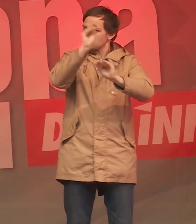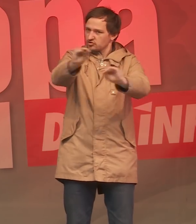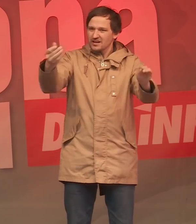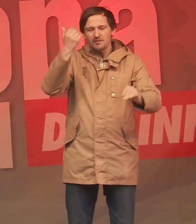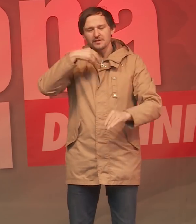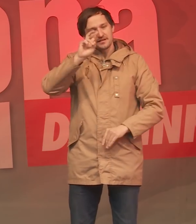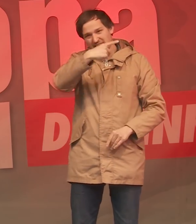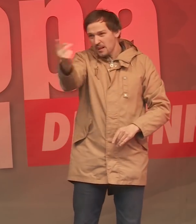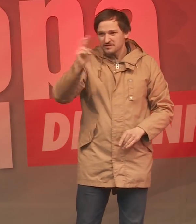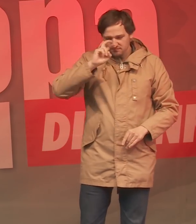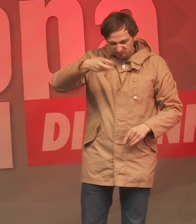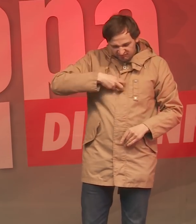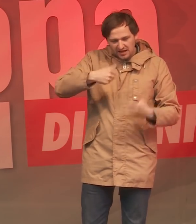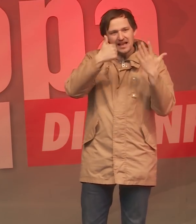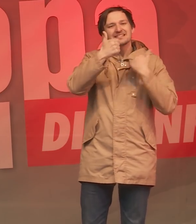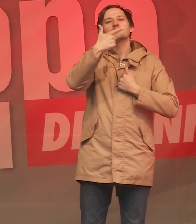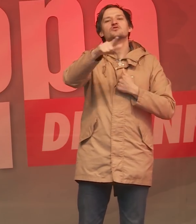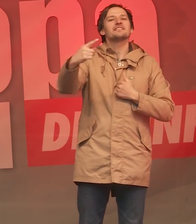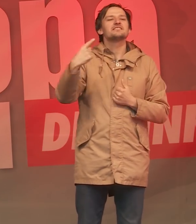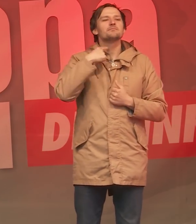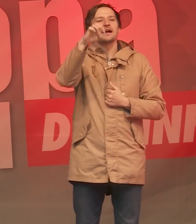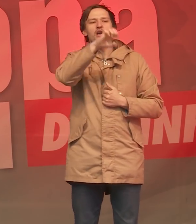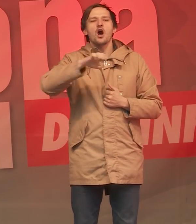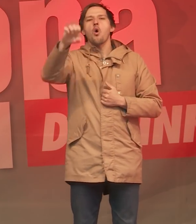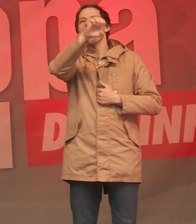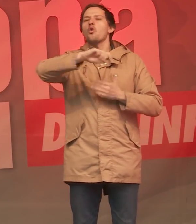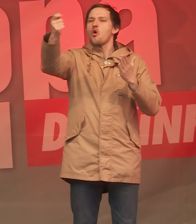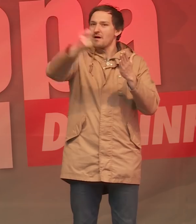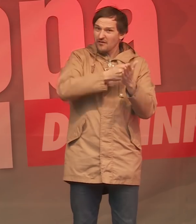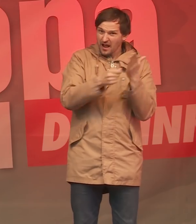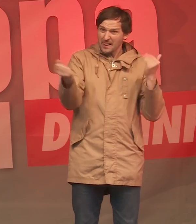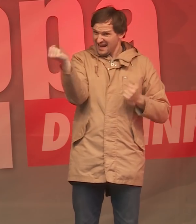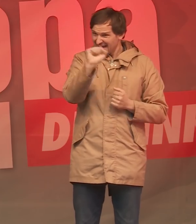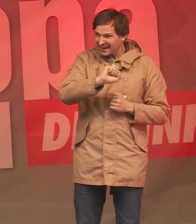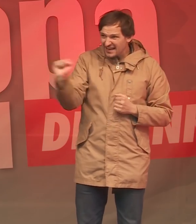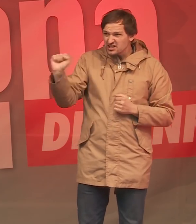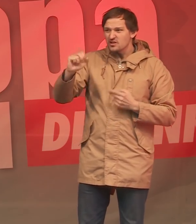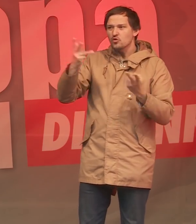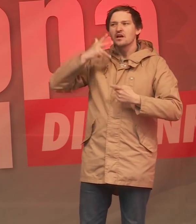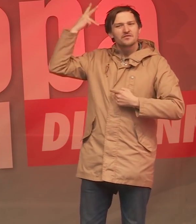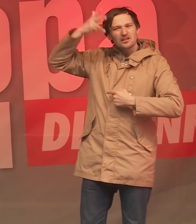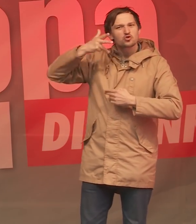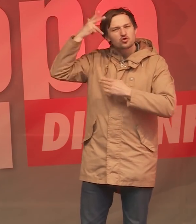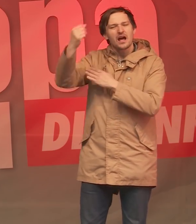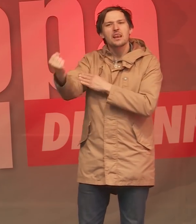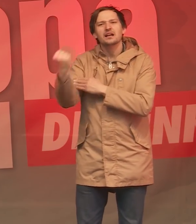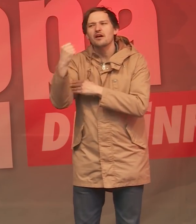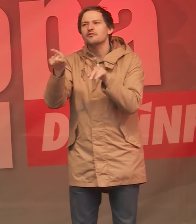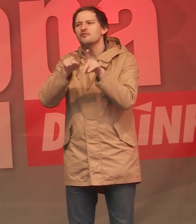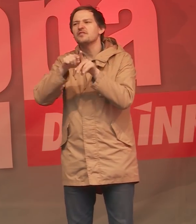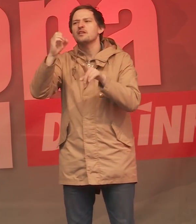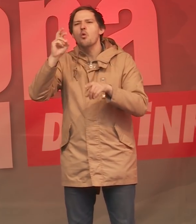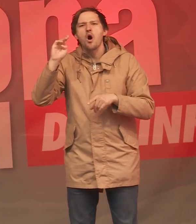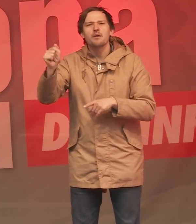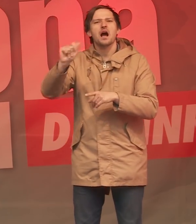sich, am 26. Mai findet die Europawahl statt und auch rechte und nationalistische Kräfte wie die Orbans und